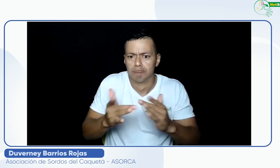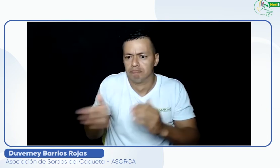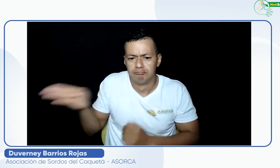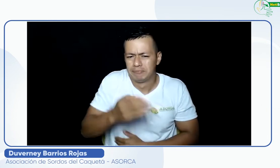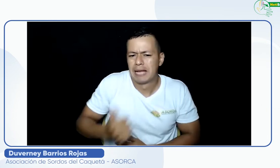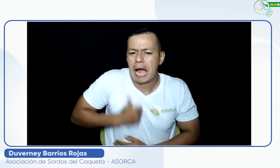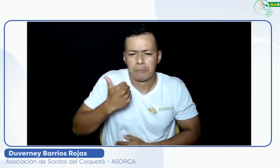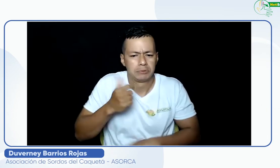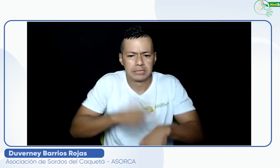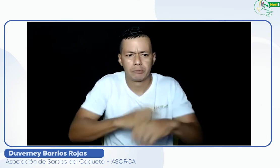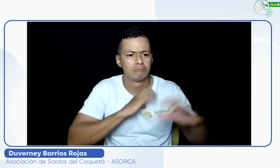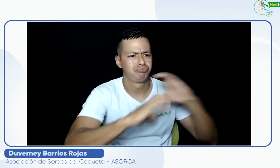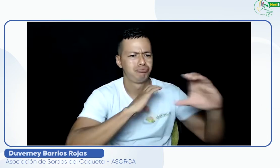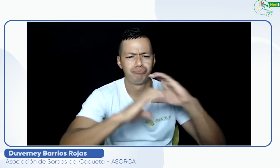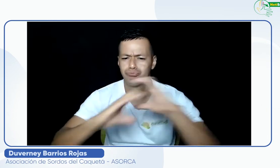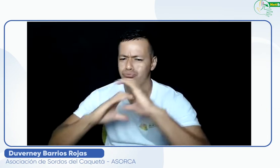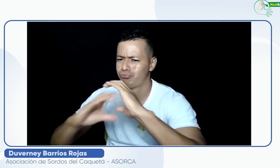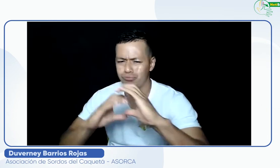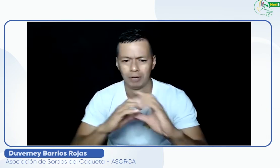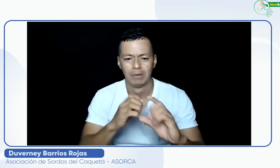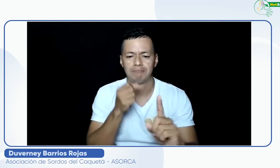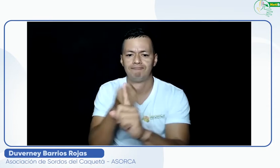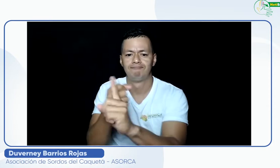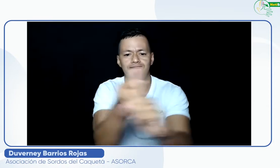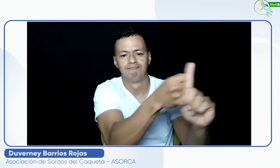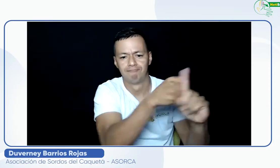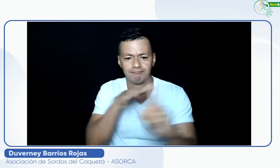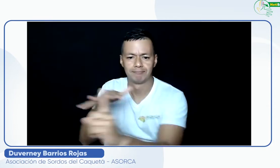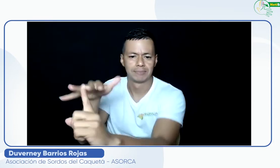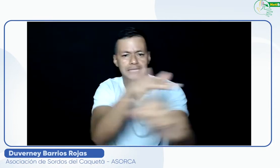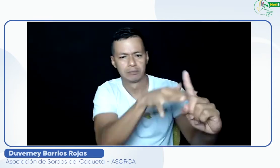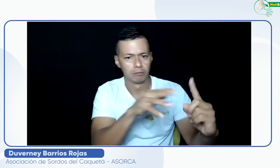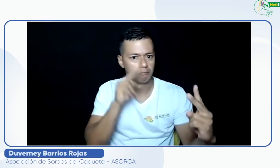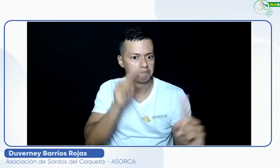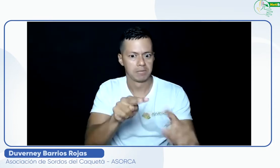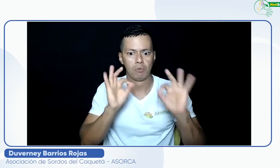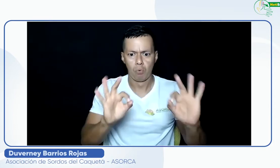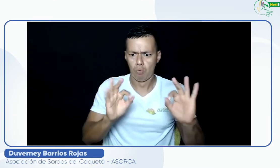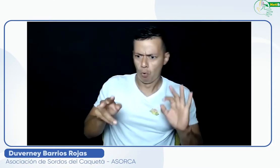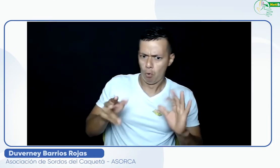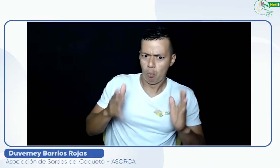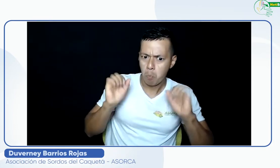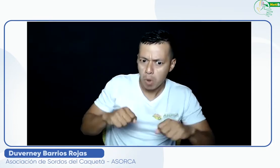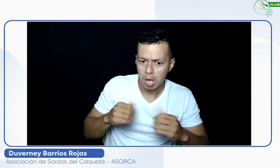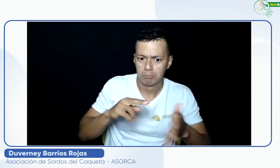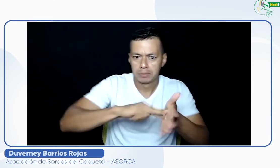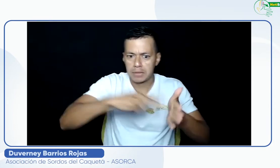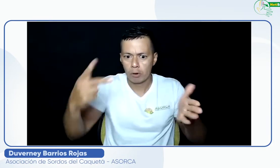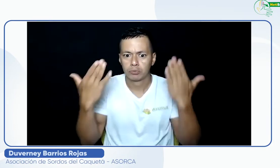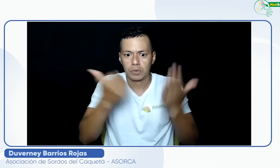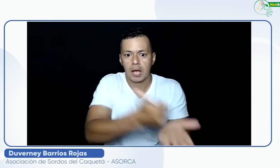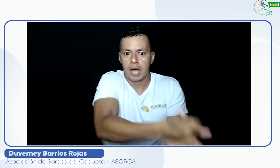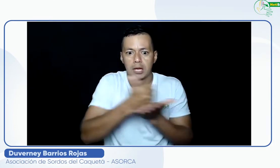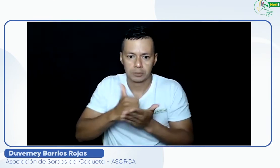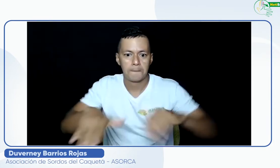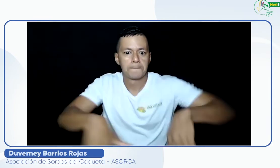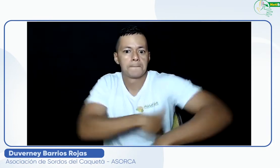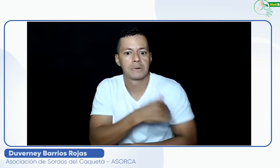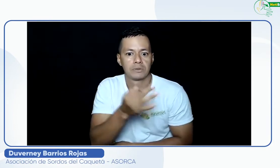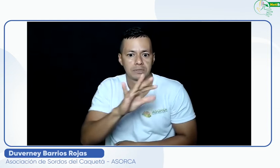inmediata y así podemos generar ese impacto de incidencia y visibilizar que la tecnología puede ayudarnos gracias al Ministerio de las TIC esta herramienta